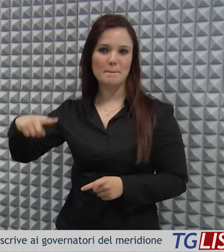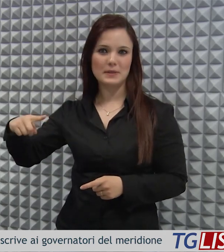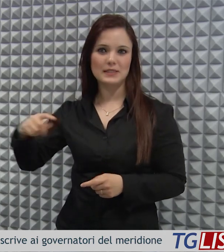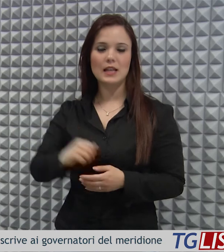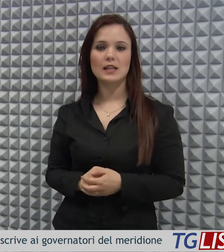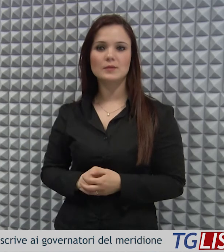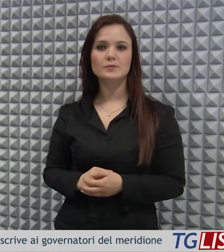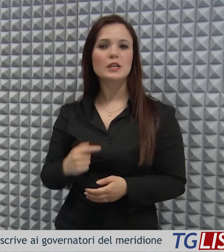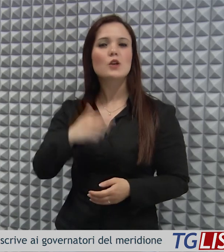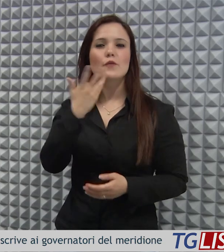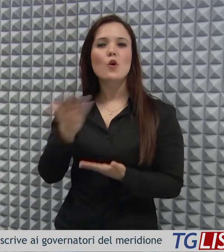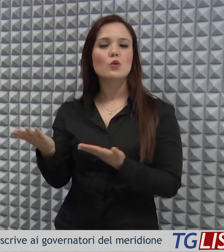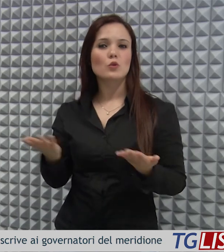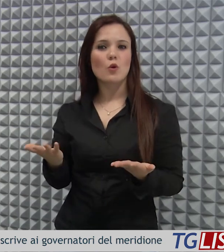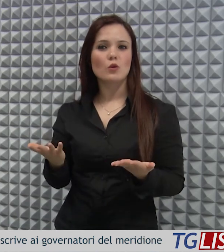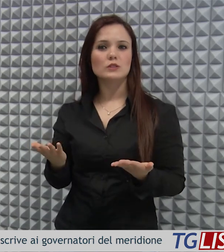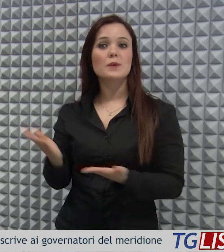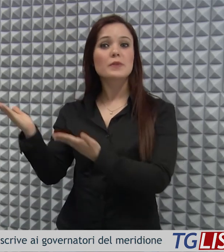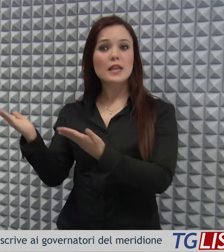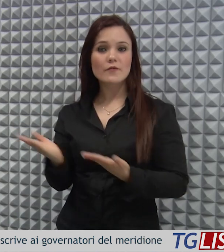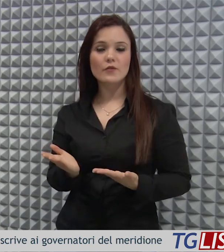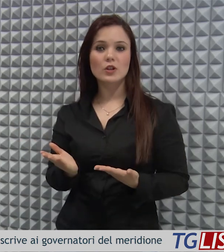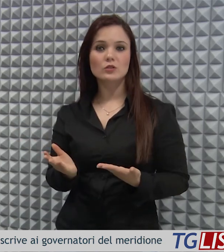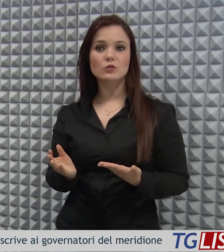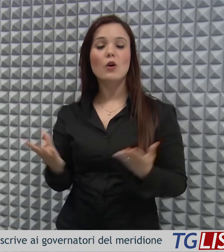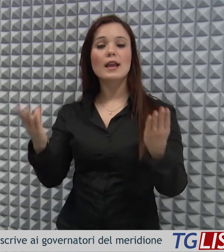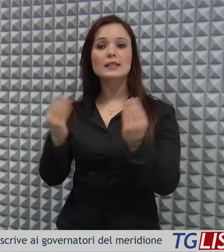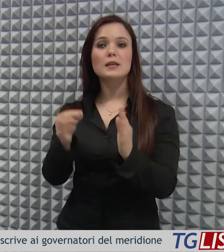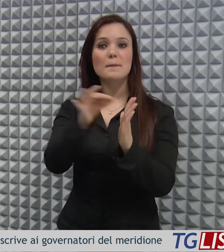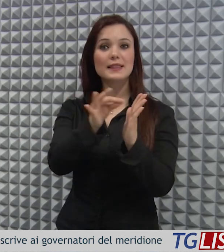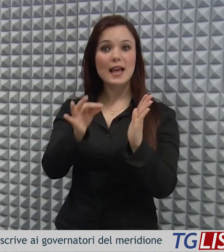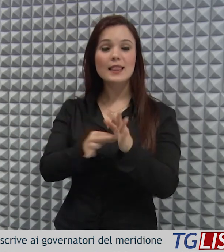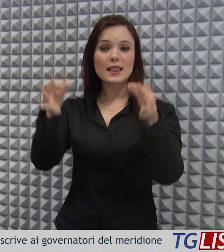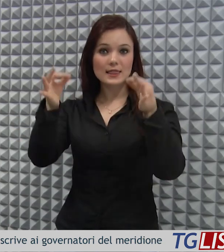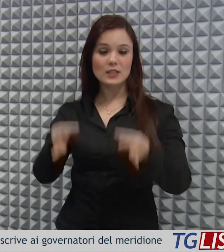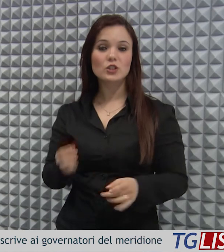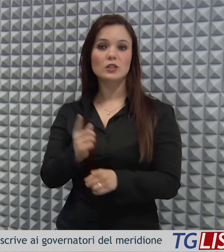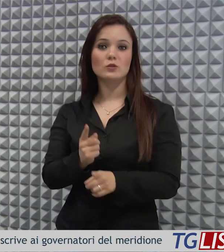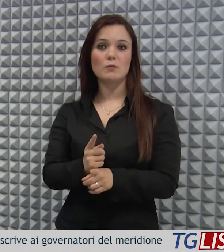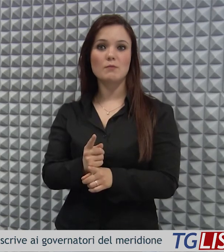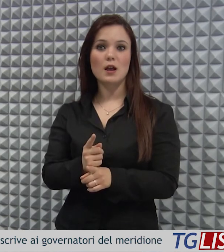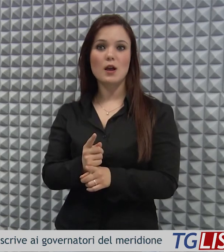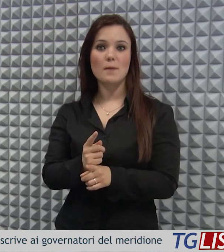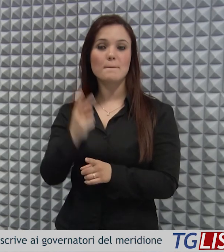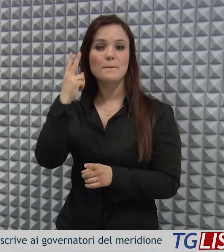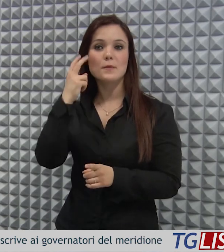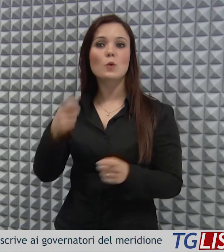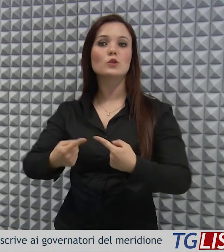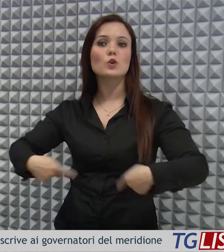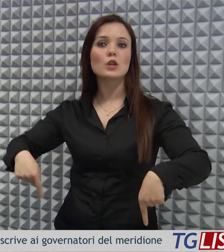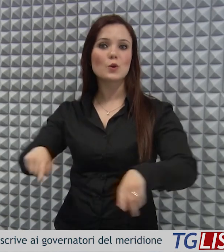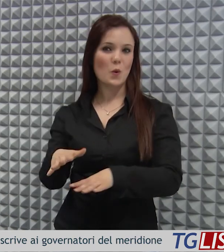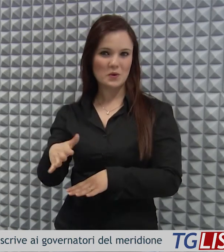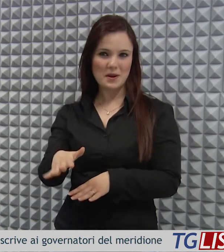questa mia vuole essere un invito a concordare insieme, una data a breve, per un incontro